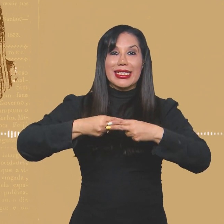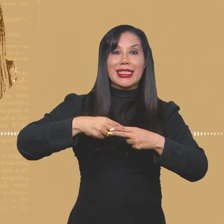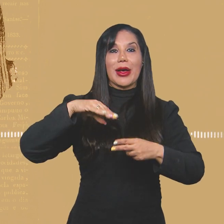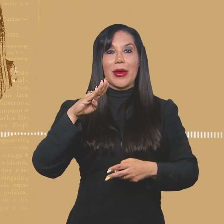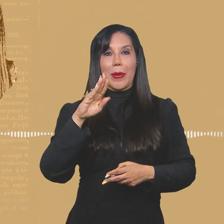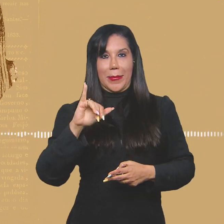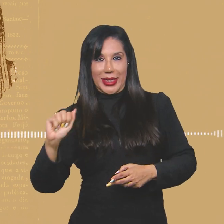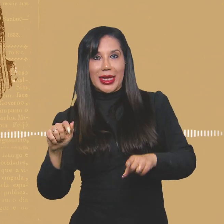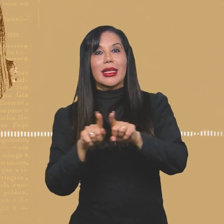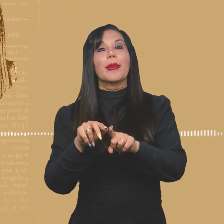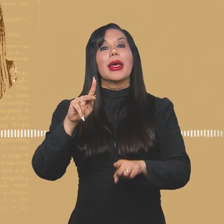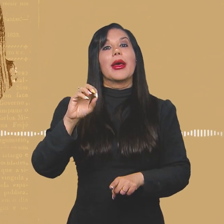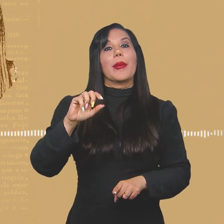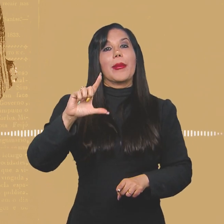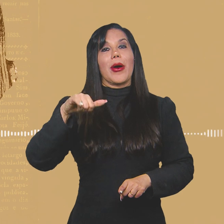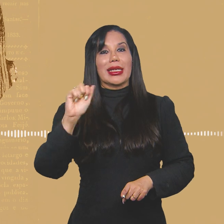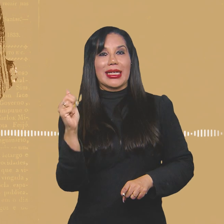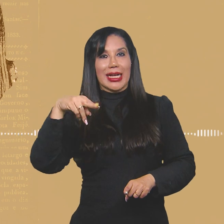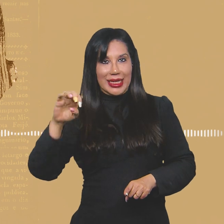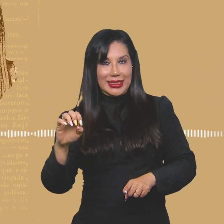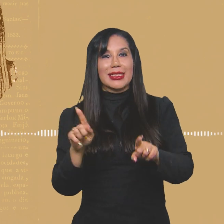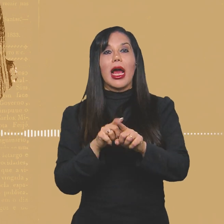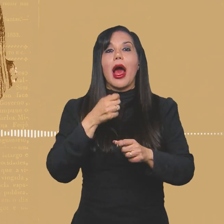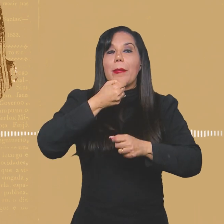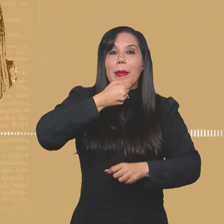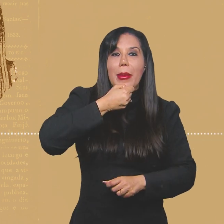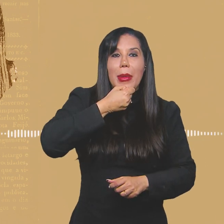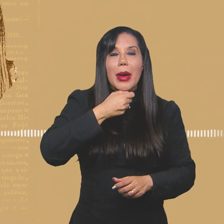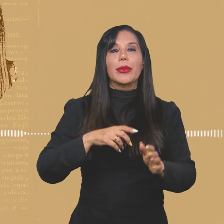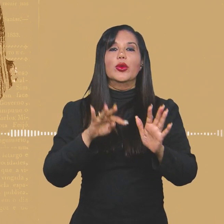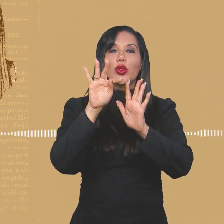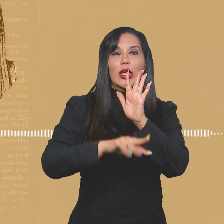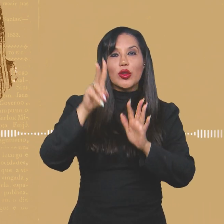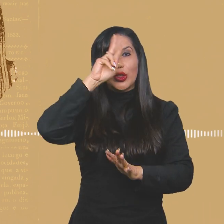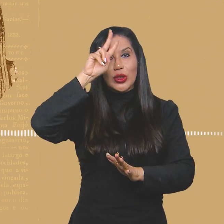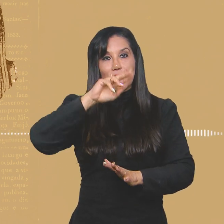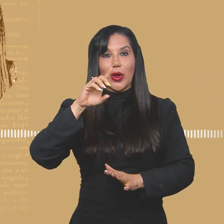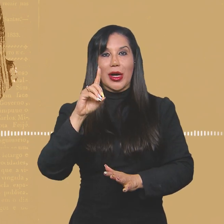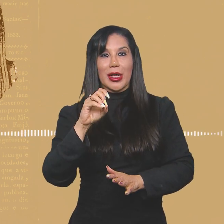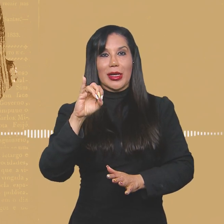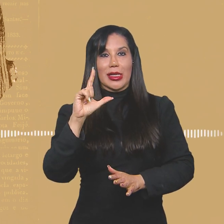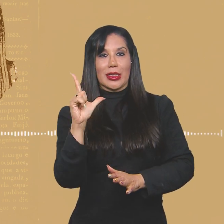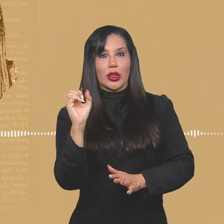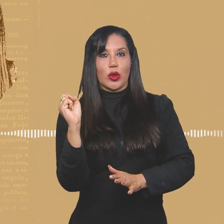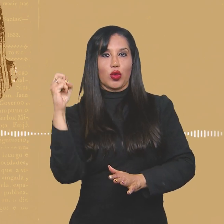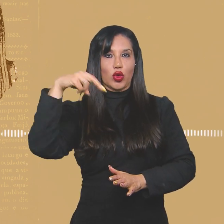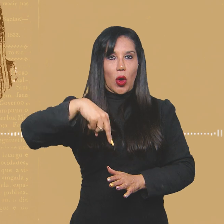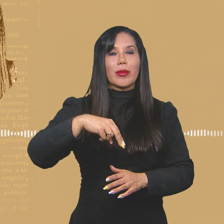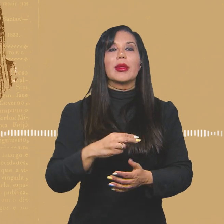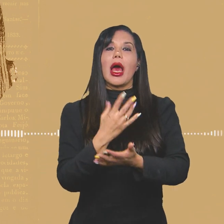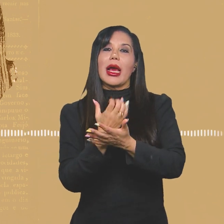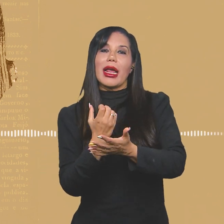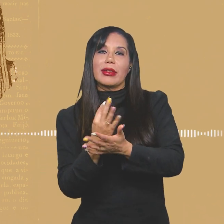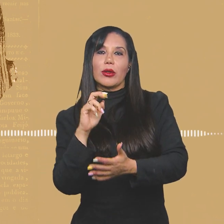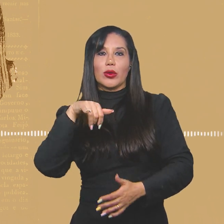coordenação de processos e edição são de Beatriz Arco Verde e Poliane Marques. A locução dos textos históricos foi feita por